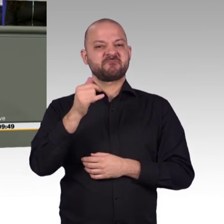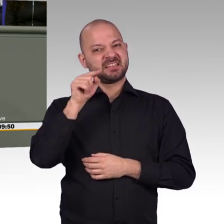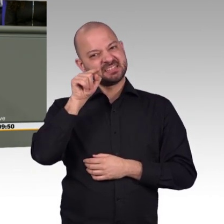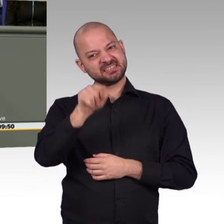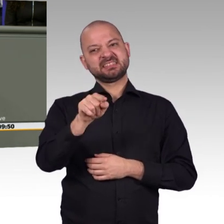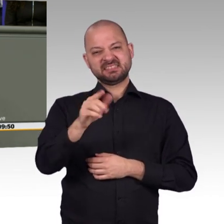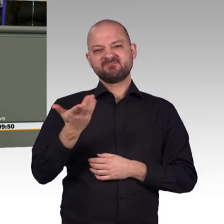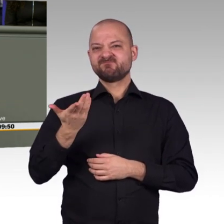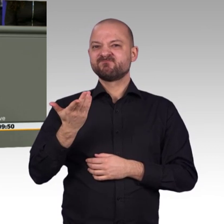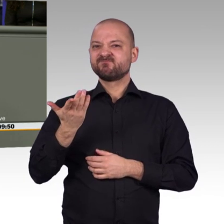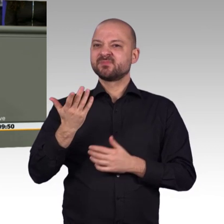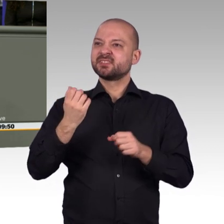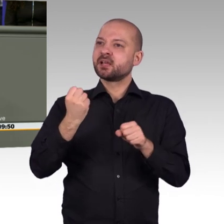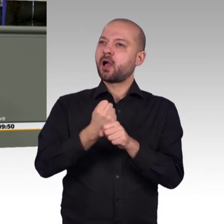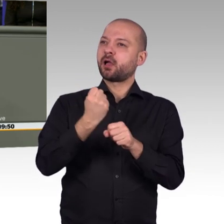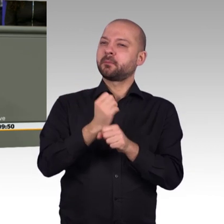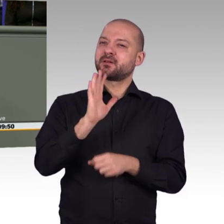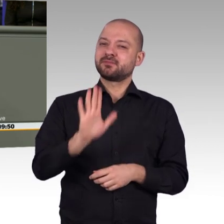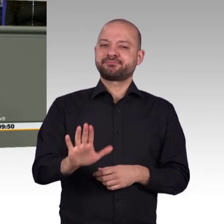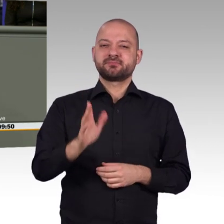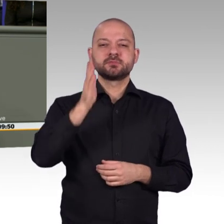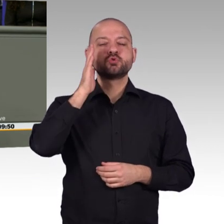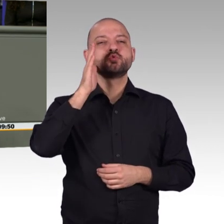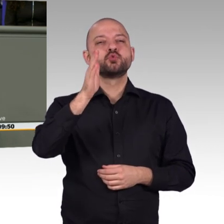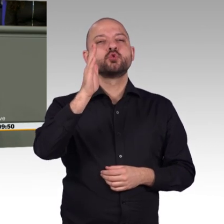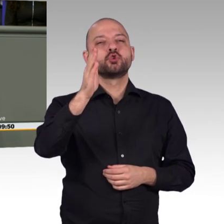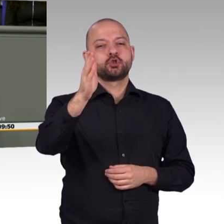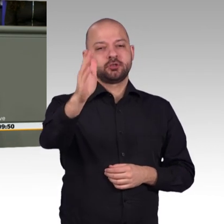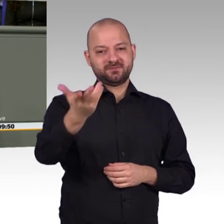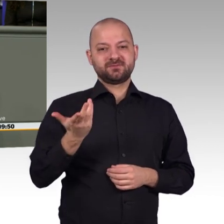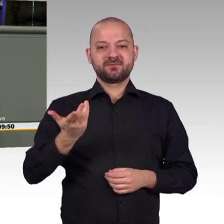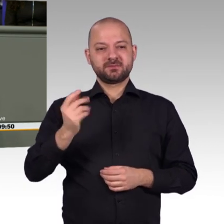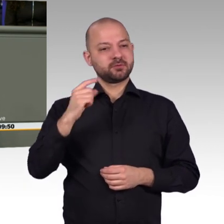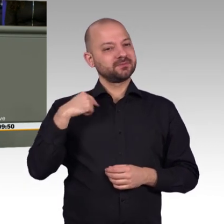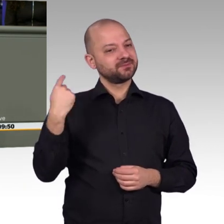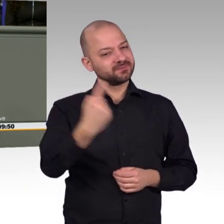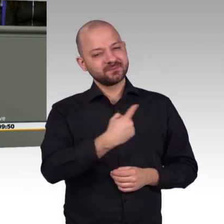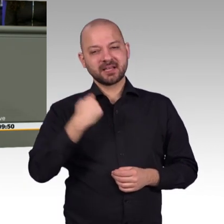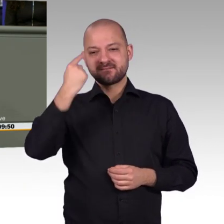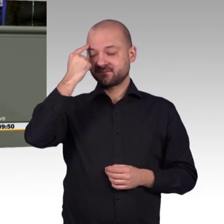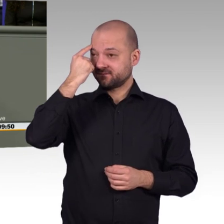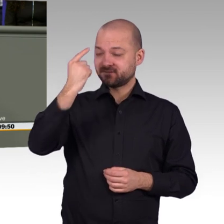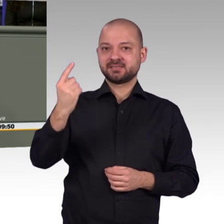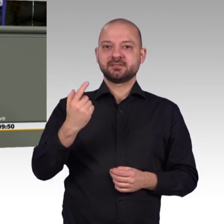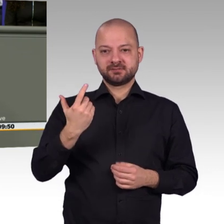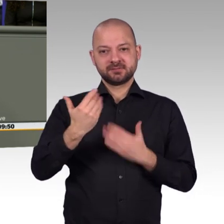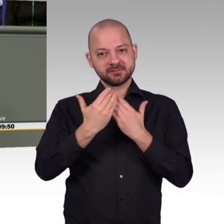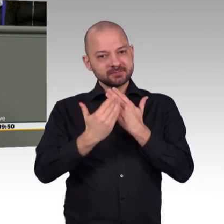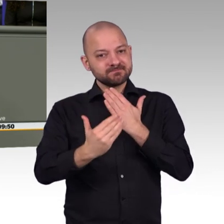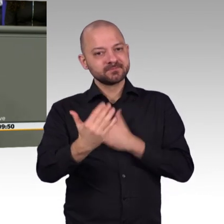Betriebsräten und mit den Gewerkschaften zu gestalten. Und deswegen kann ich sagen, für das Arbeitsministerium und für Hubertus Heil